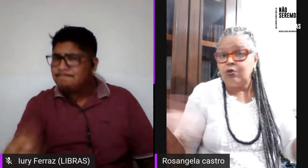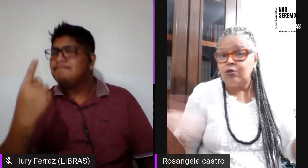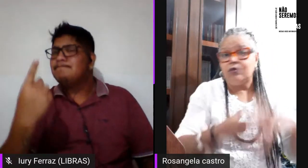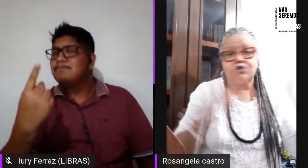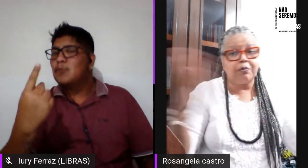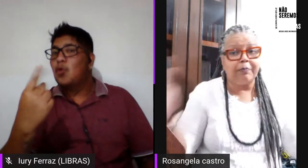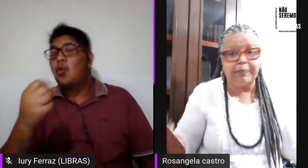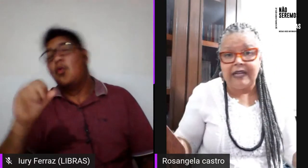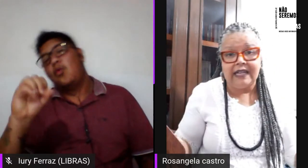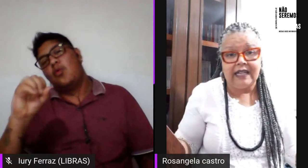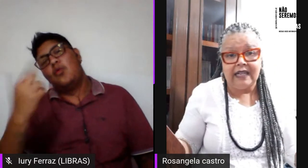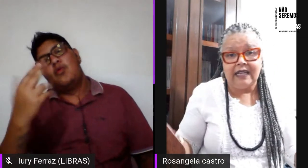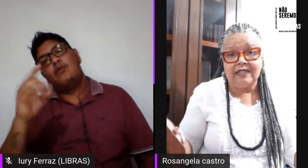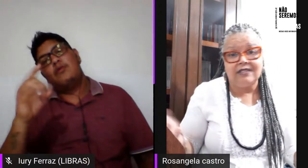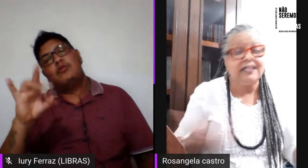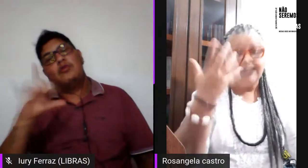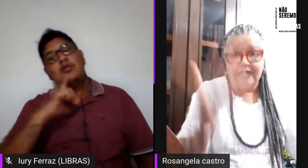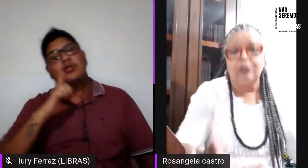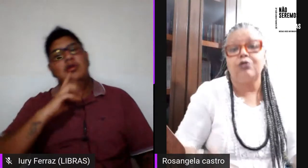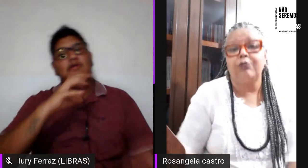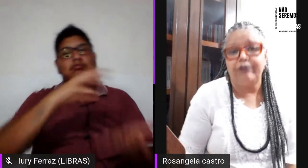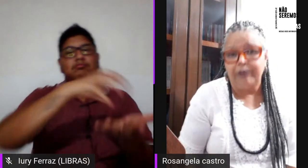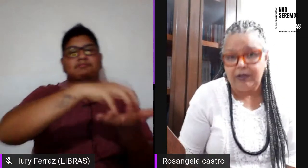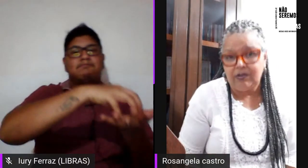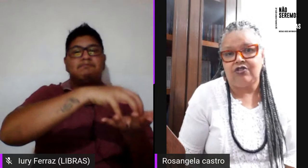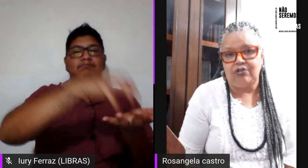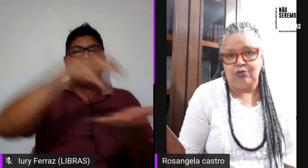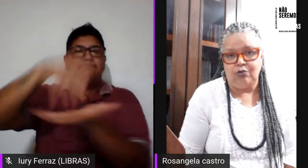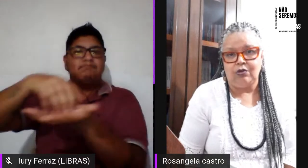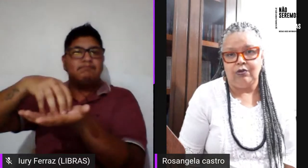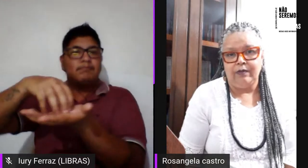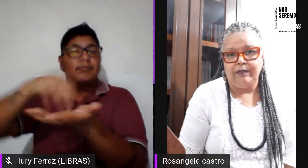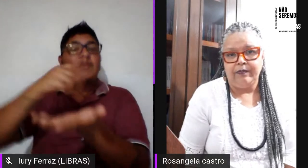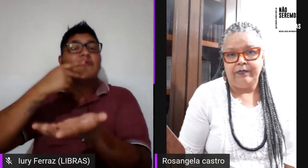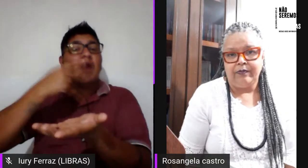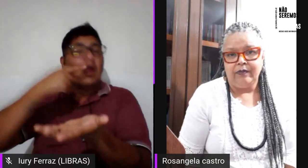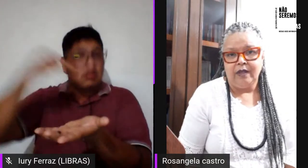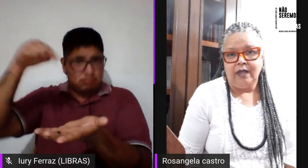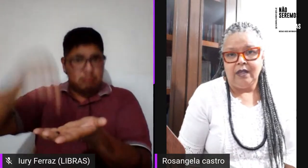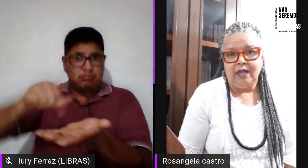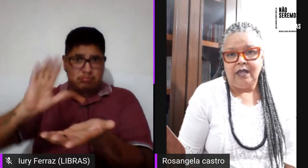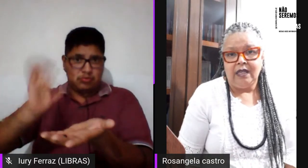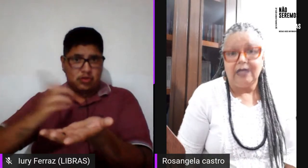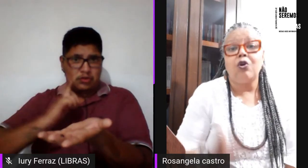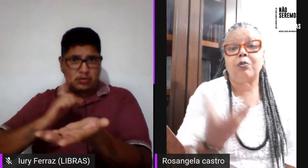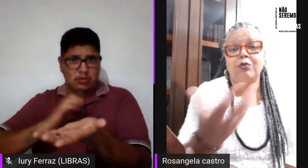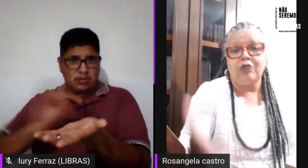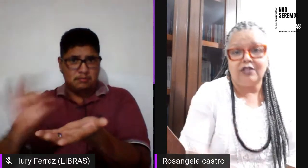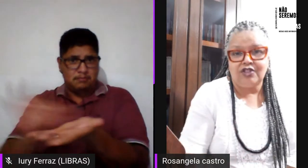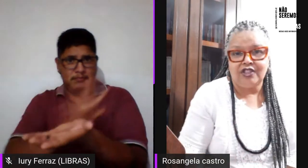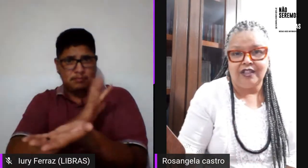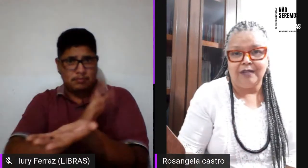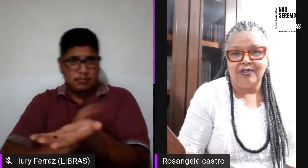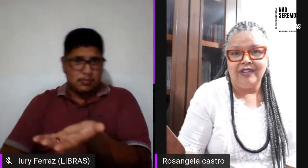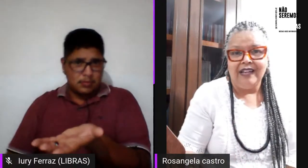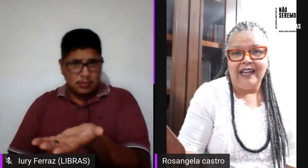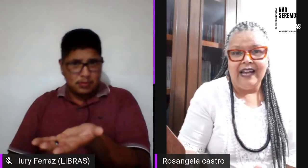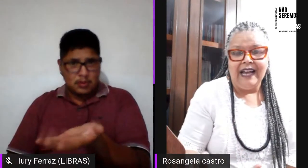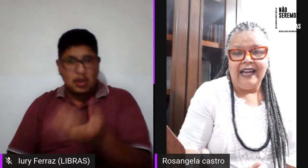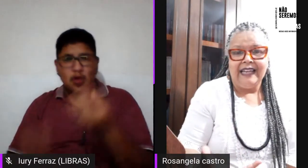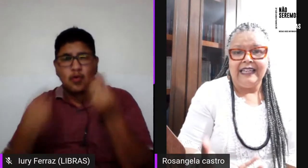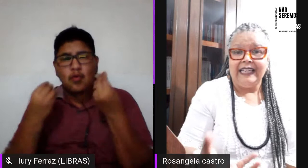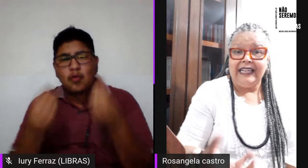só os núcleos para dizer dentro do movimento existe núcleo então como nós estamos